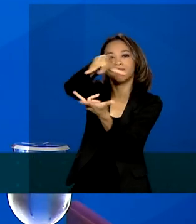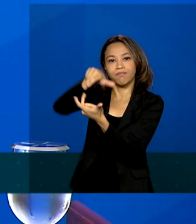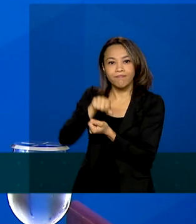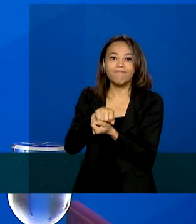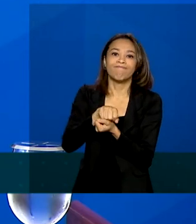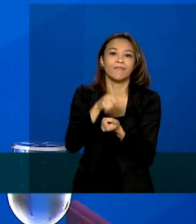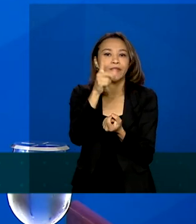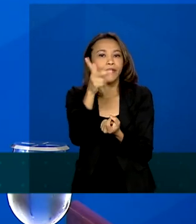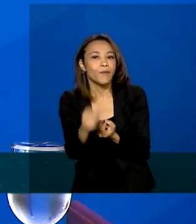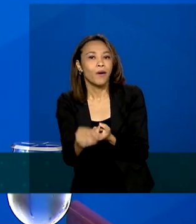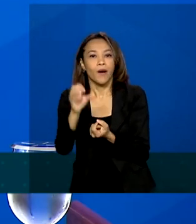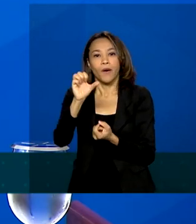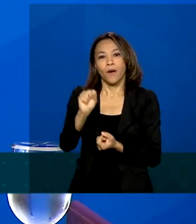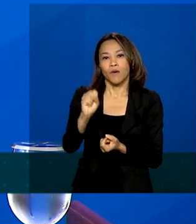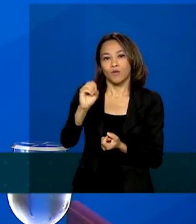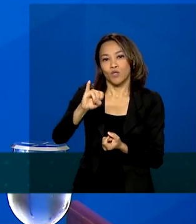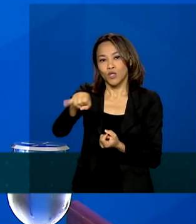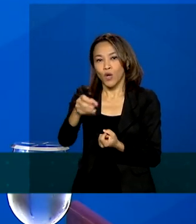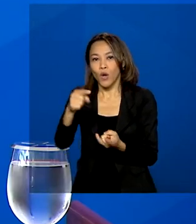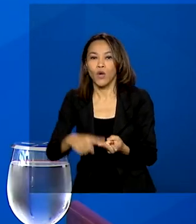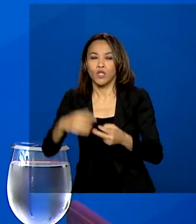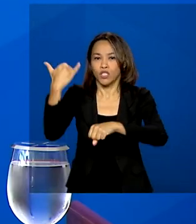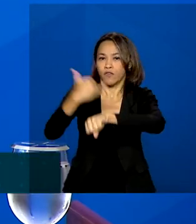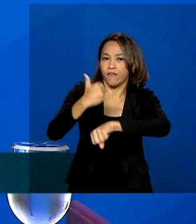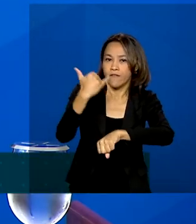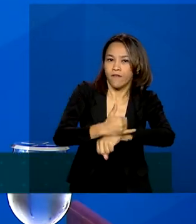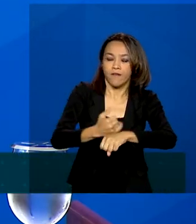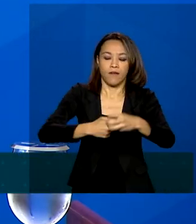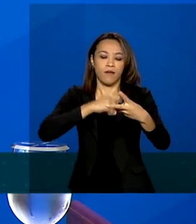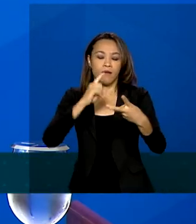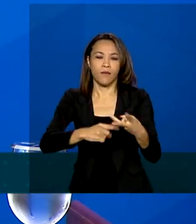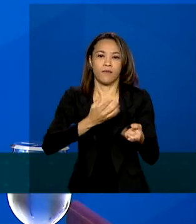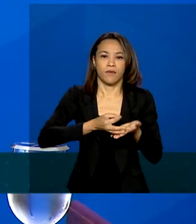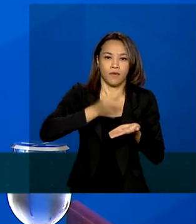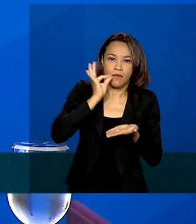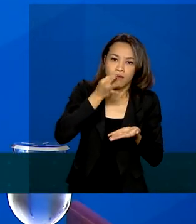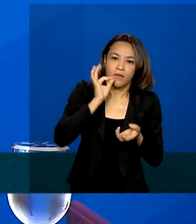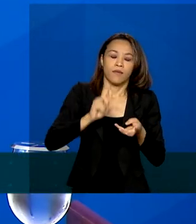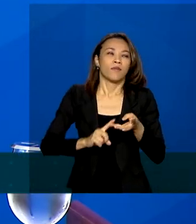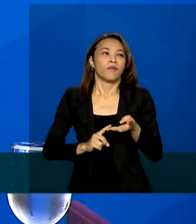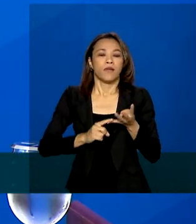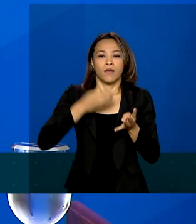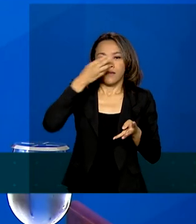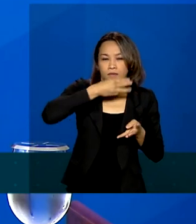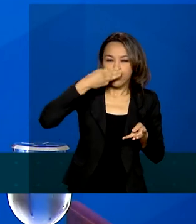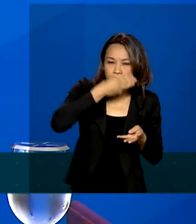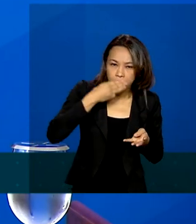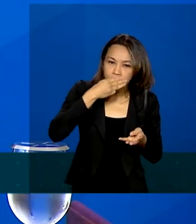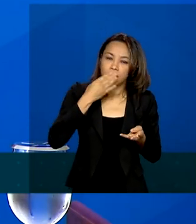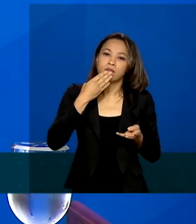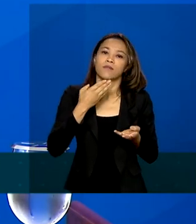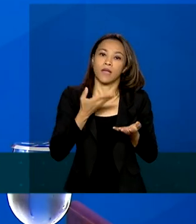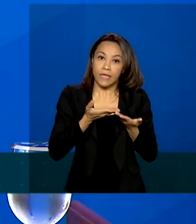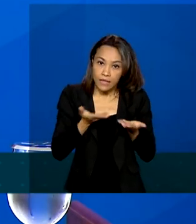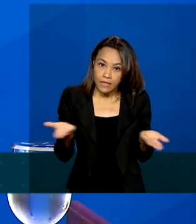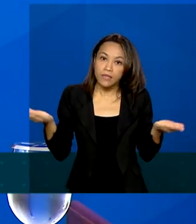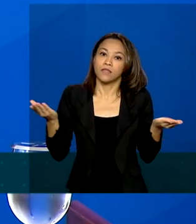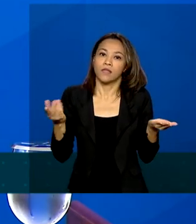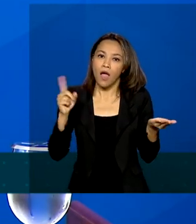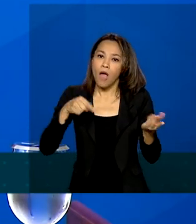o preço da soja, do minério de ferro, do café, do açúcar. A Petrobras